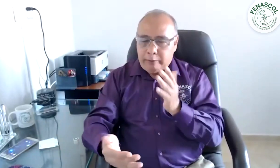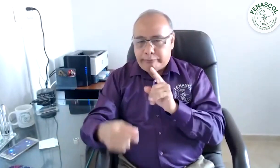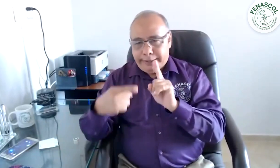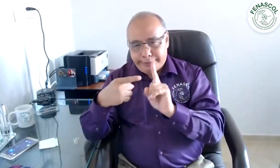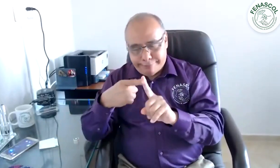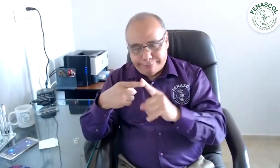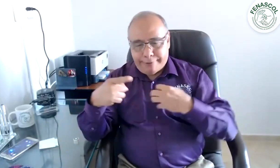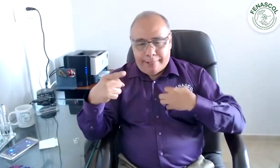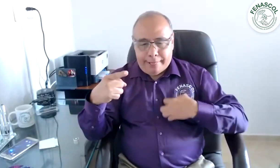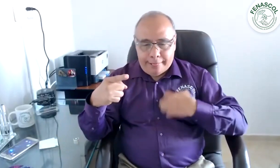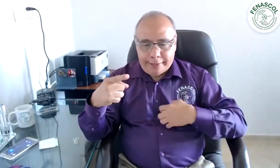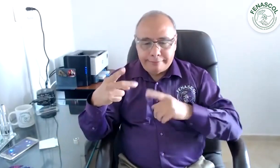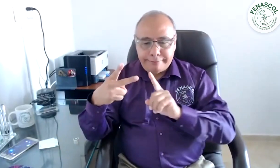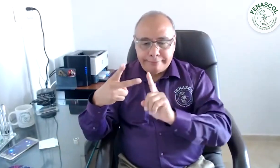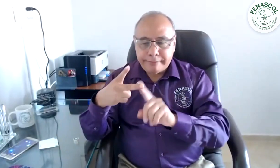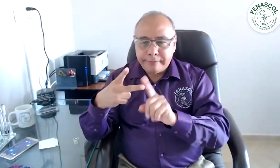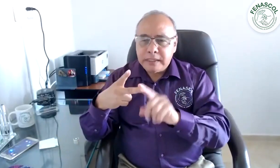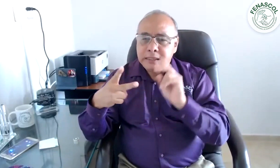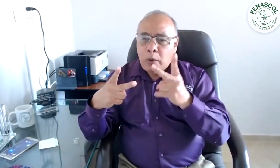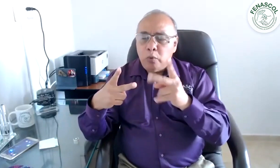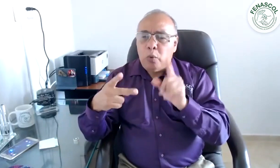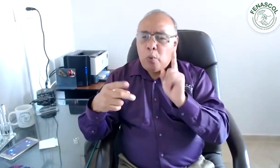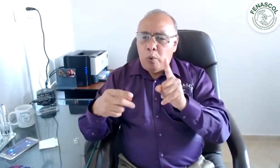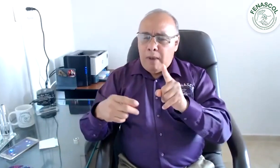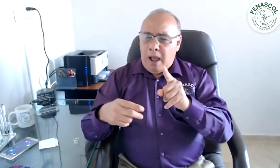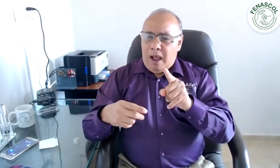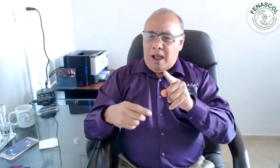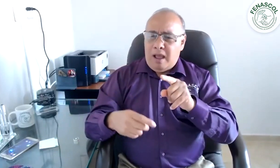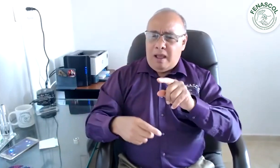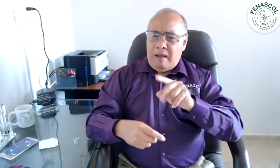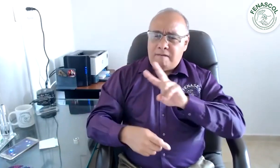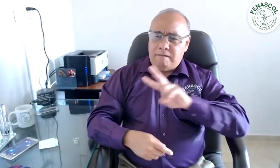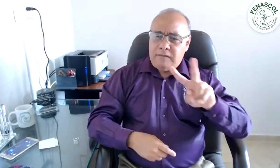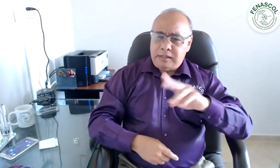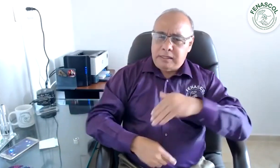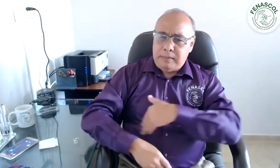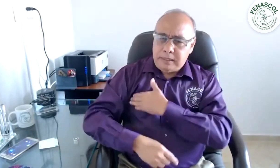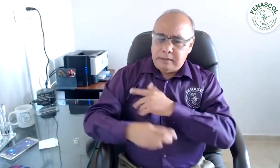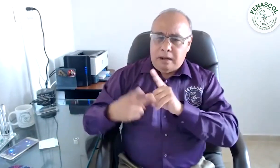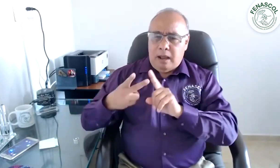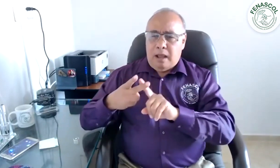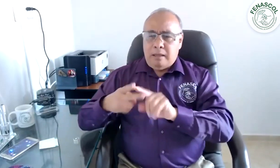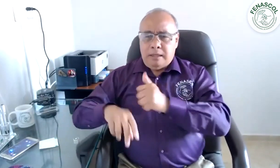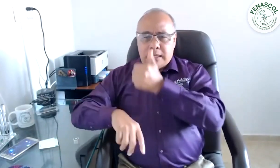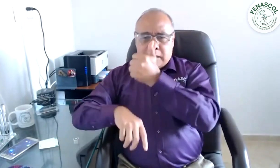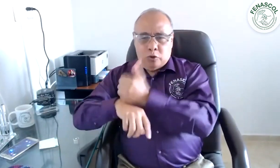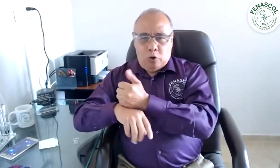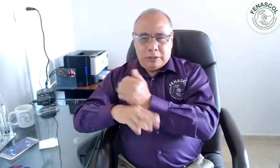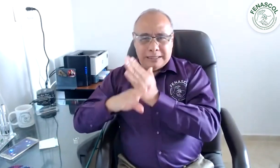a las personas con discapacidad. La segunda inquietud es que tanto la viceministra de Transporte